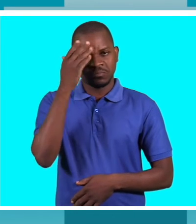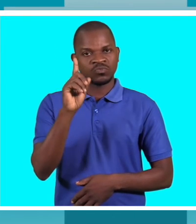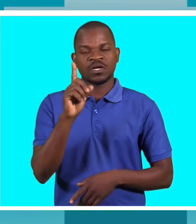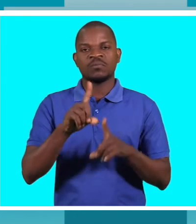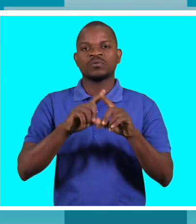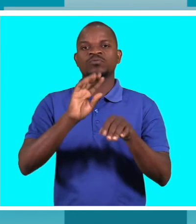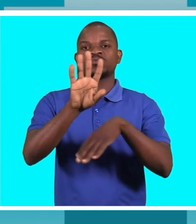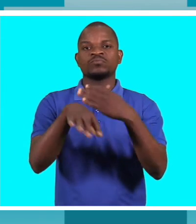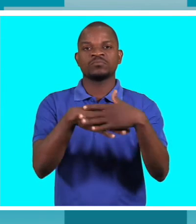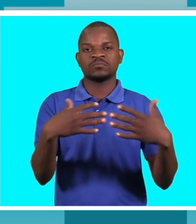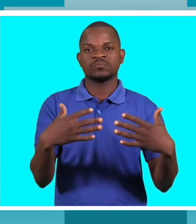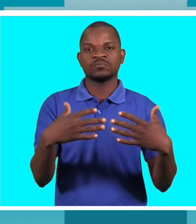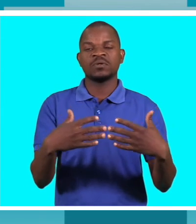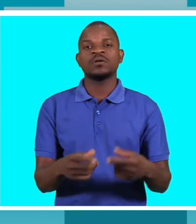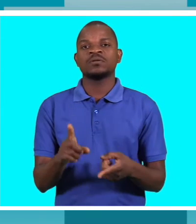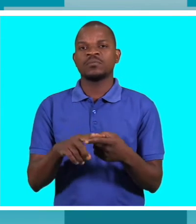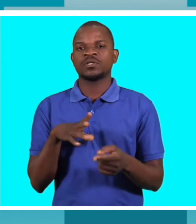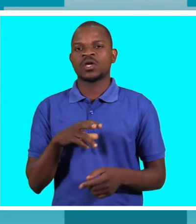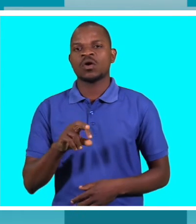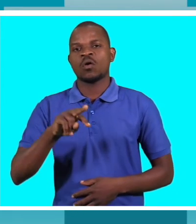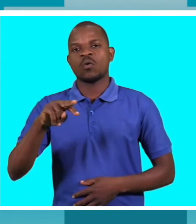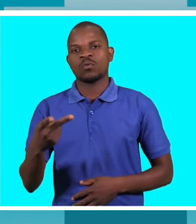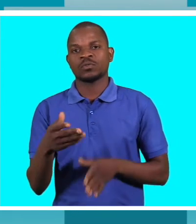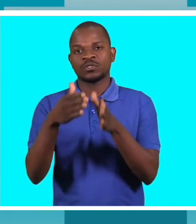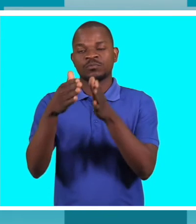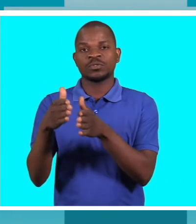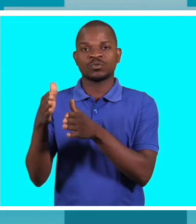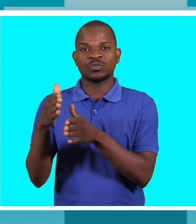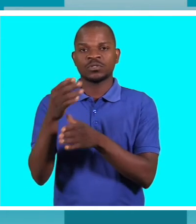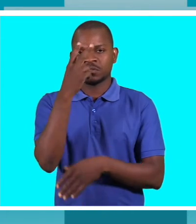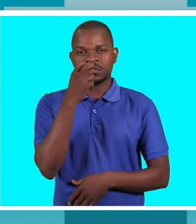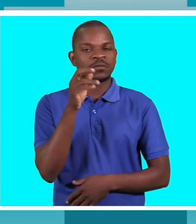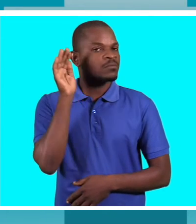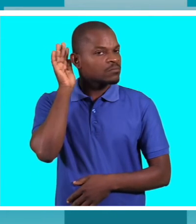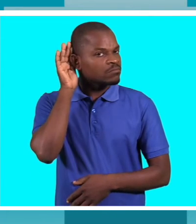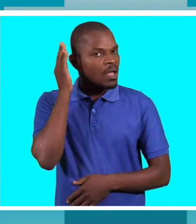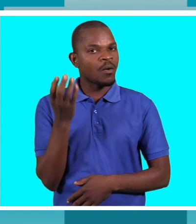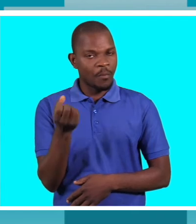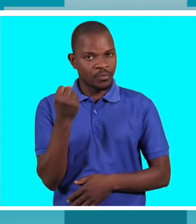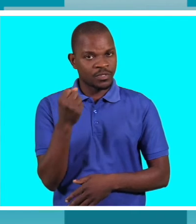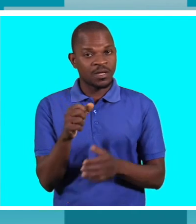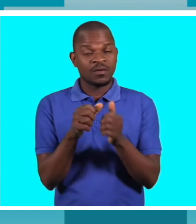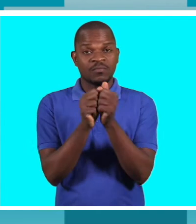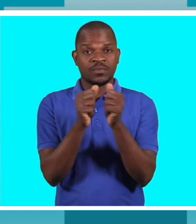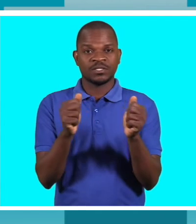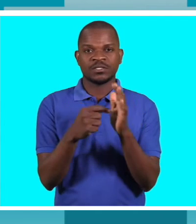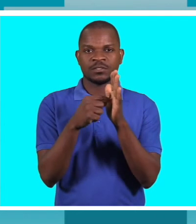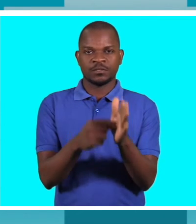temos as pessoas cegas que podem ouvir as informações, mas, por exemplo, se for para